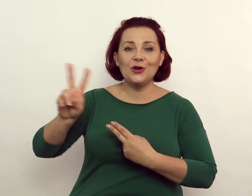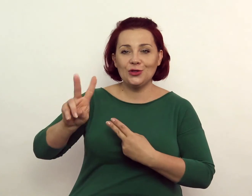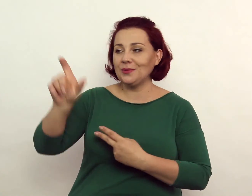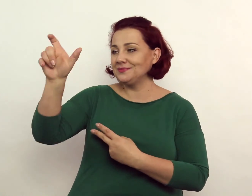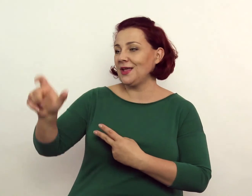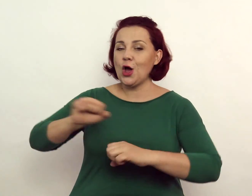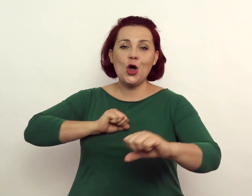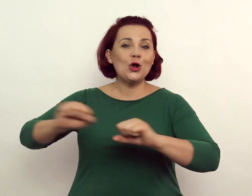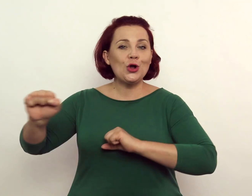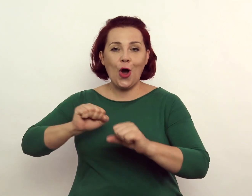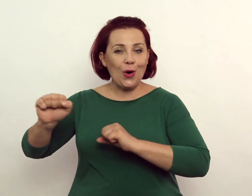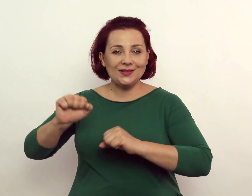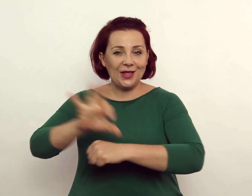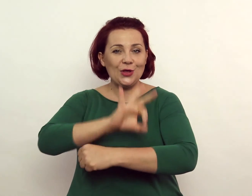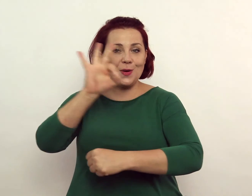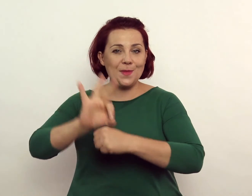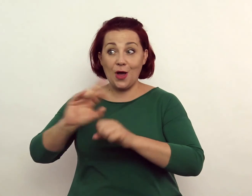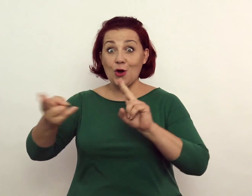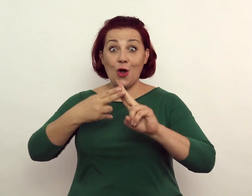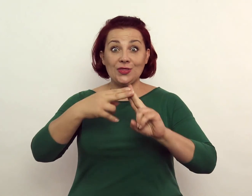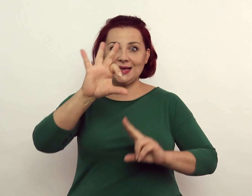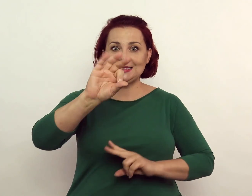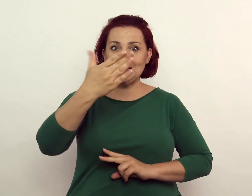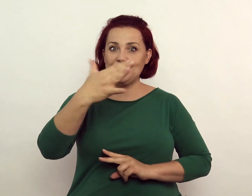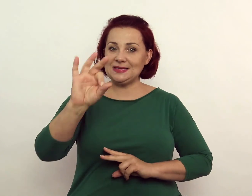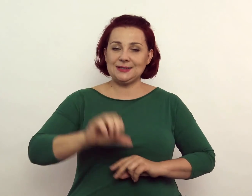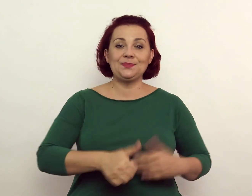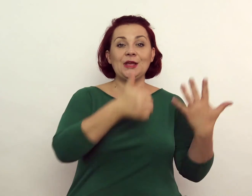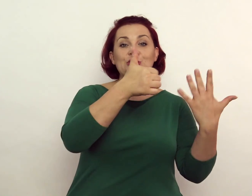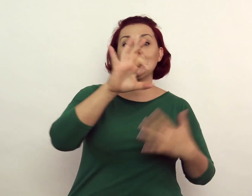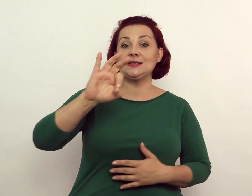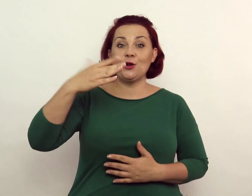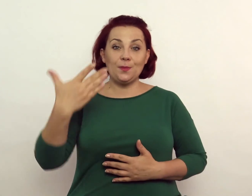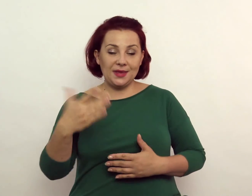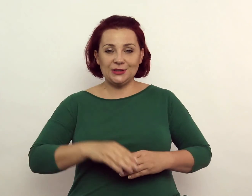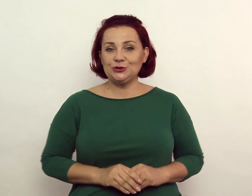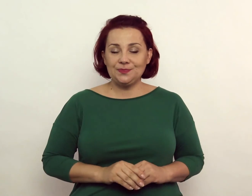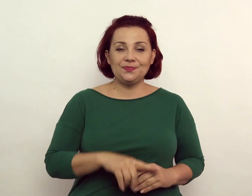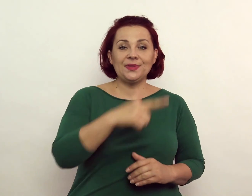koordynator projektu kontakt SMS 605